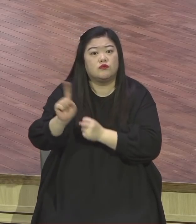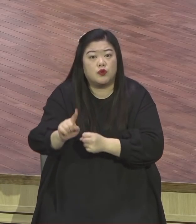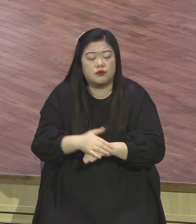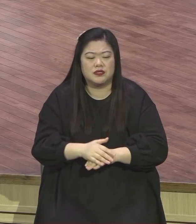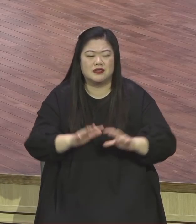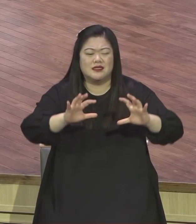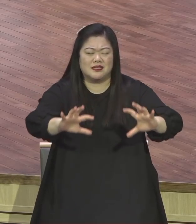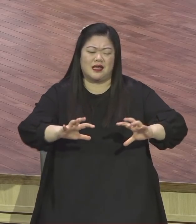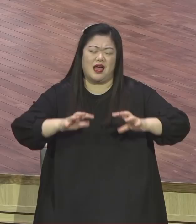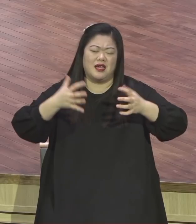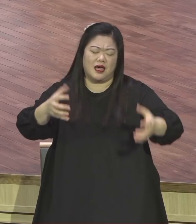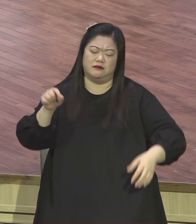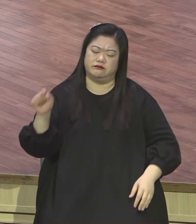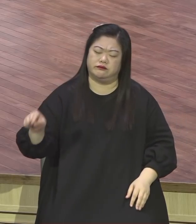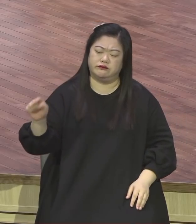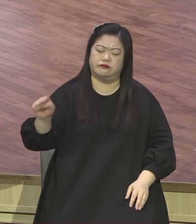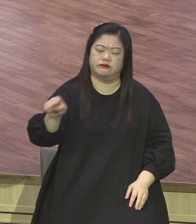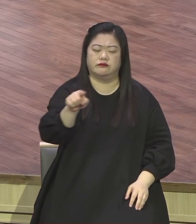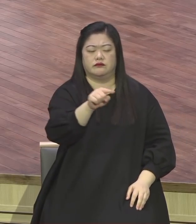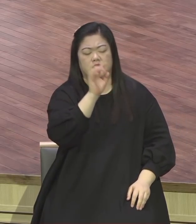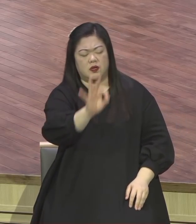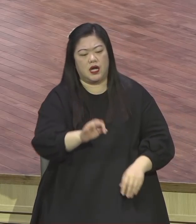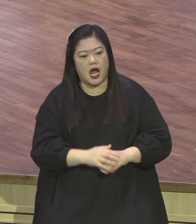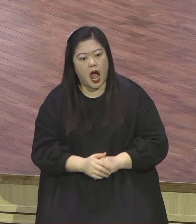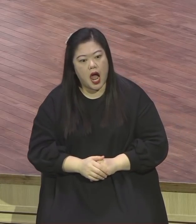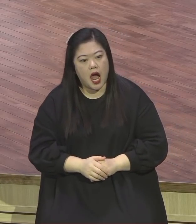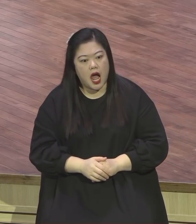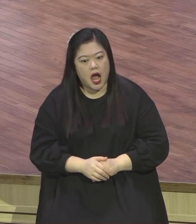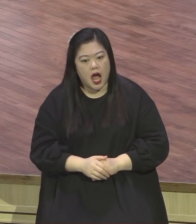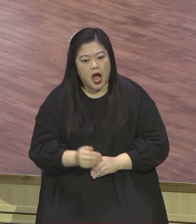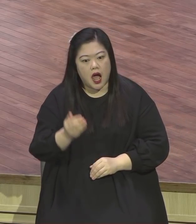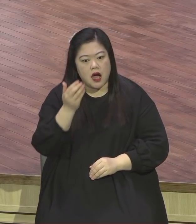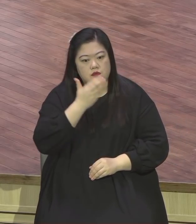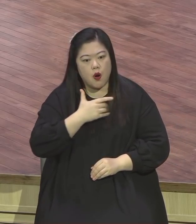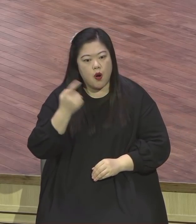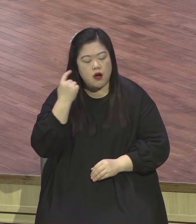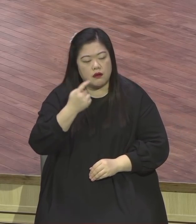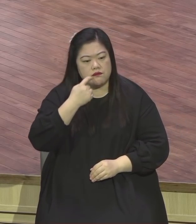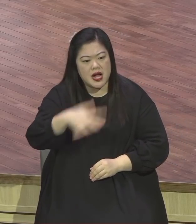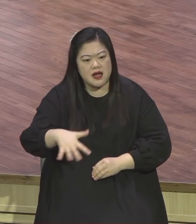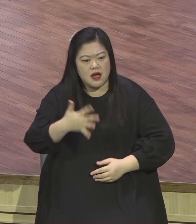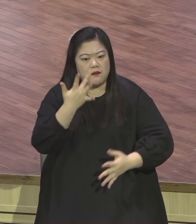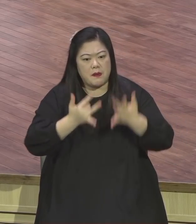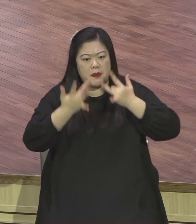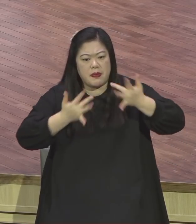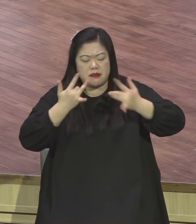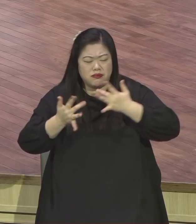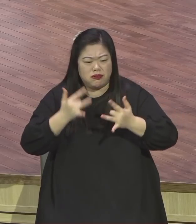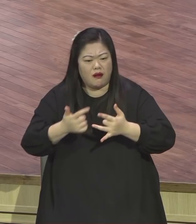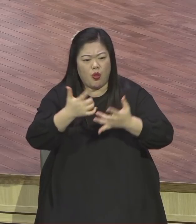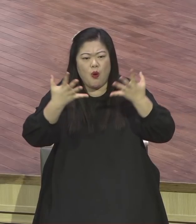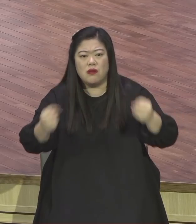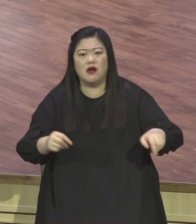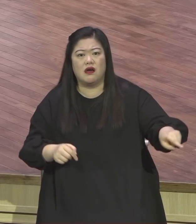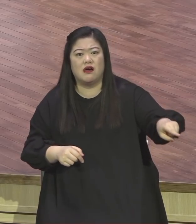하나님 이거 들으면서 기분 좋겠어 안 좋겠어 내가 원하는 그거다 빈 곳 아직 빈 곳이 너무 많았어